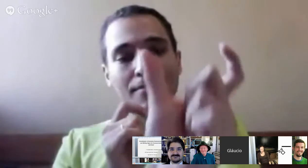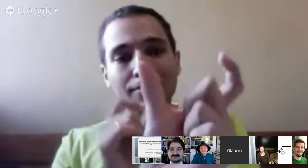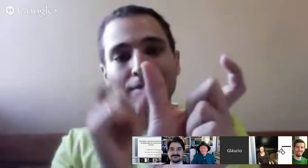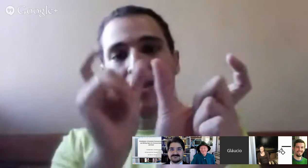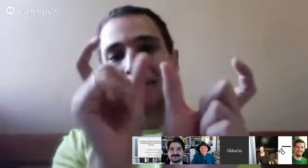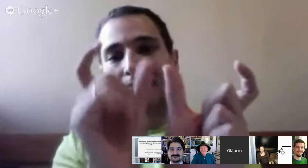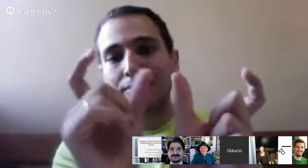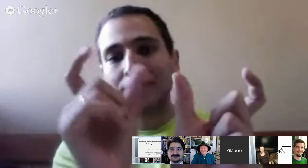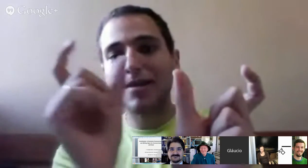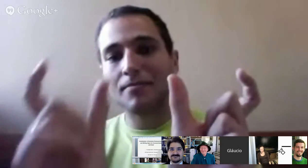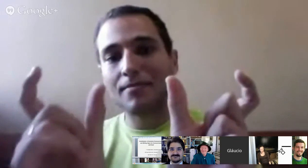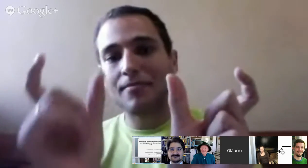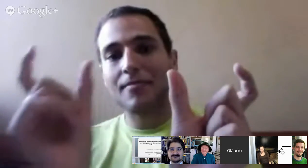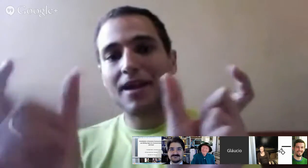E aí, nesse relato,